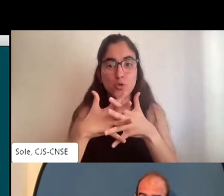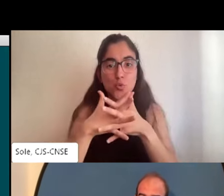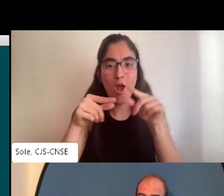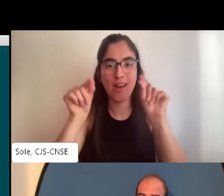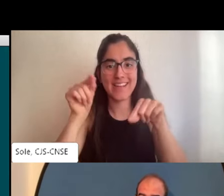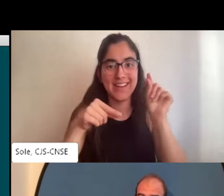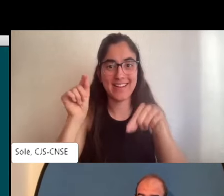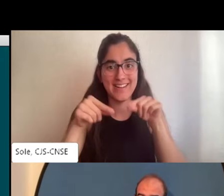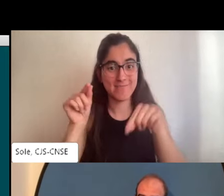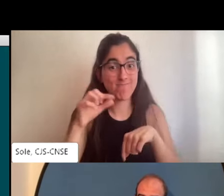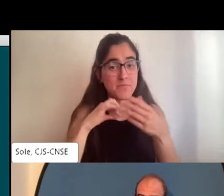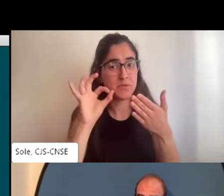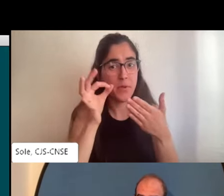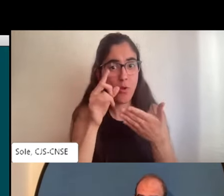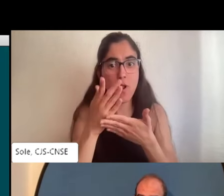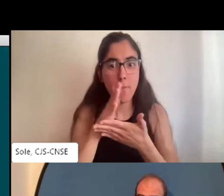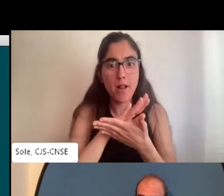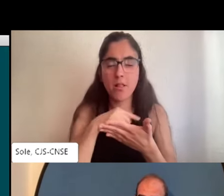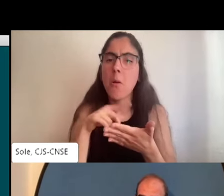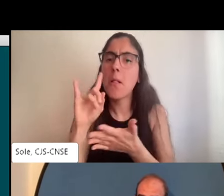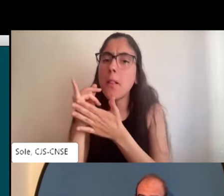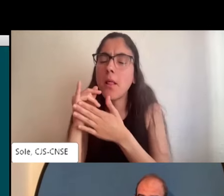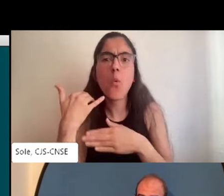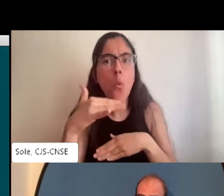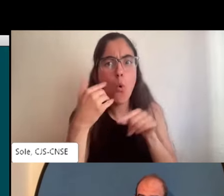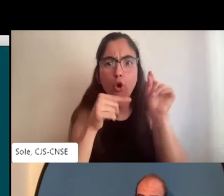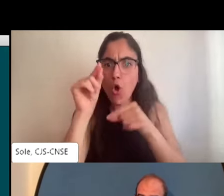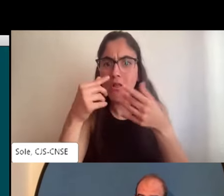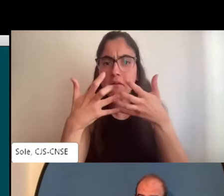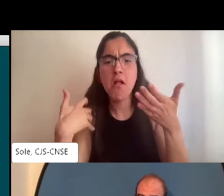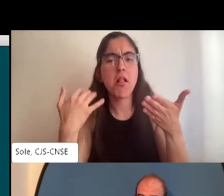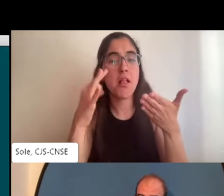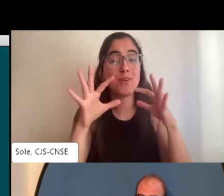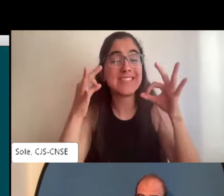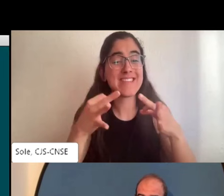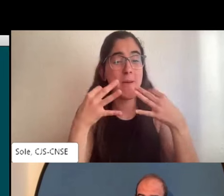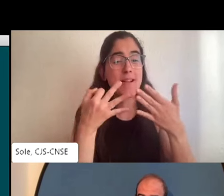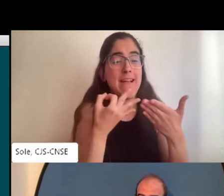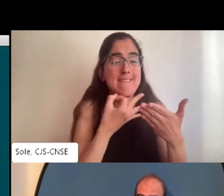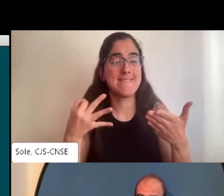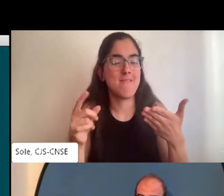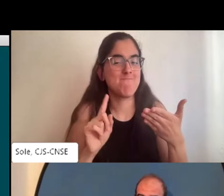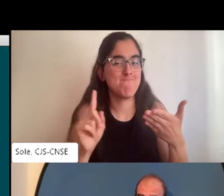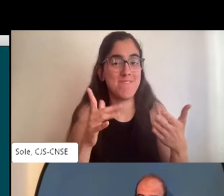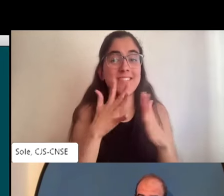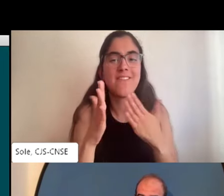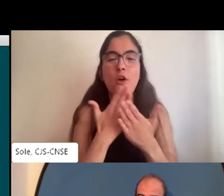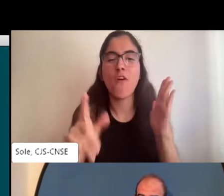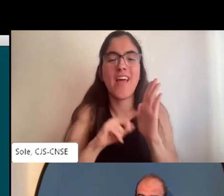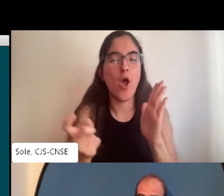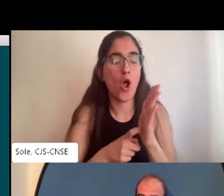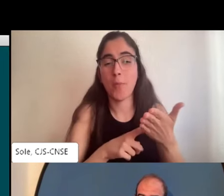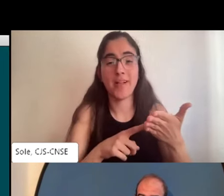muy bien a la hora de corregir la estructura cuando tú haces una redacción y yo he probado y hace muy buena corrección